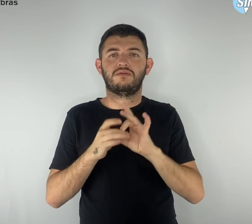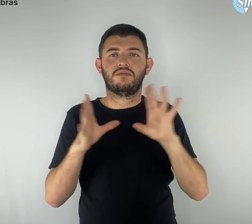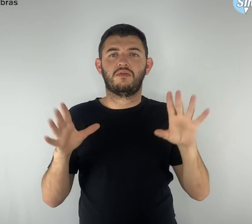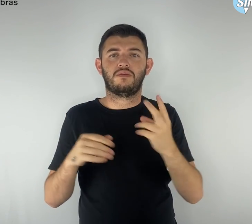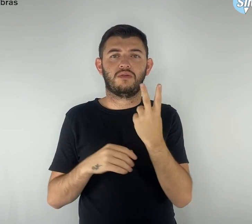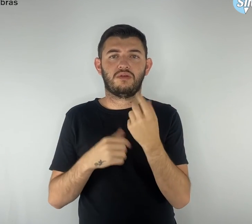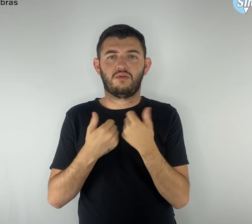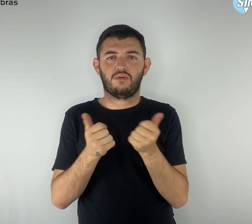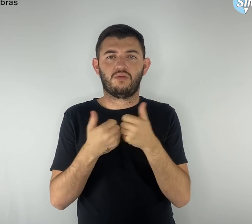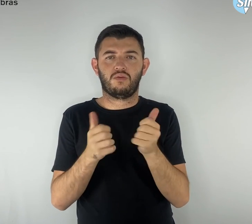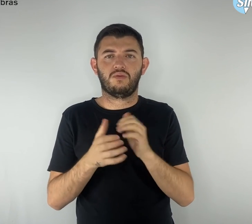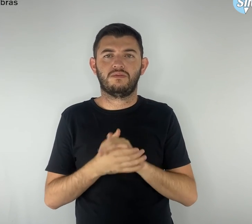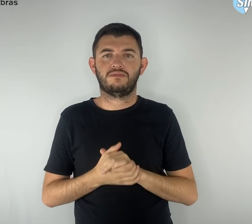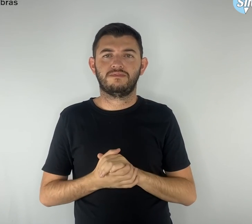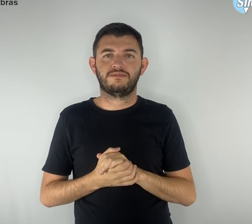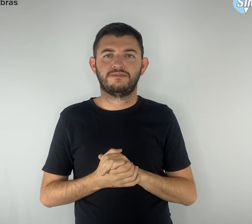Supervisão com hiper Bolsa Tuve Cadenta Hero Provisão com hiper anteriores A